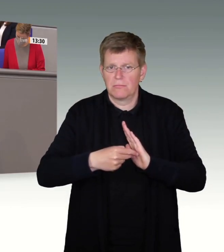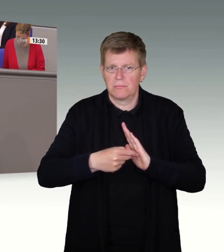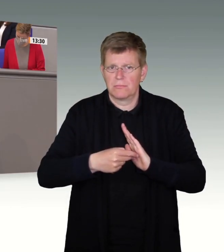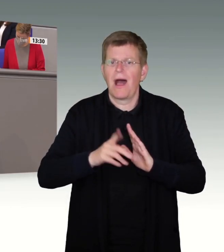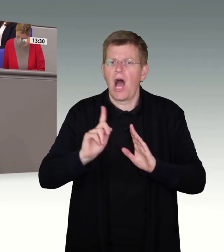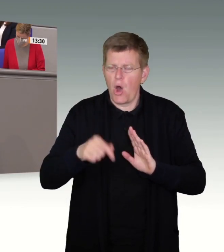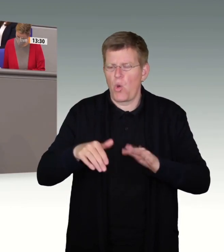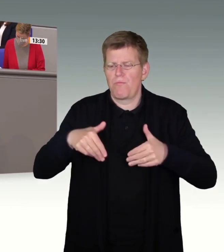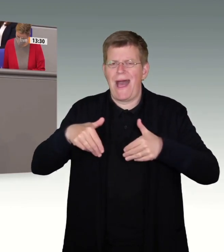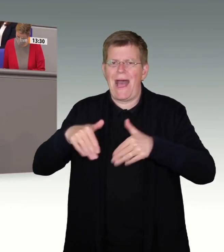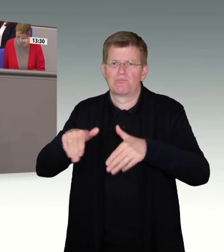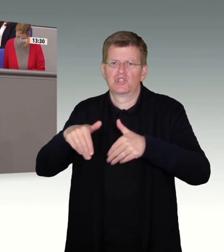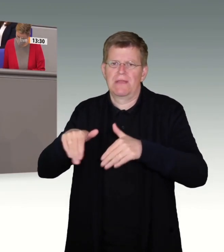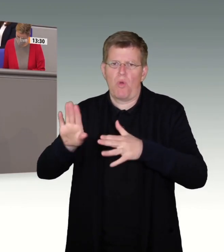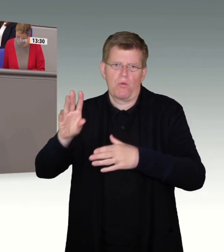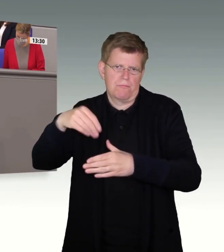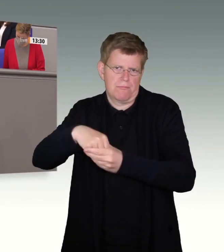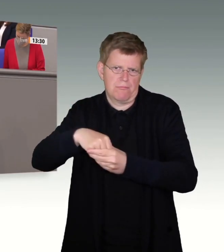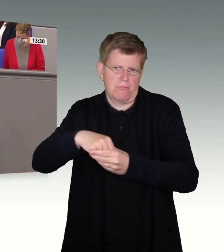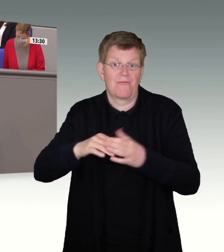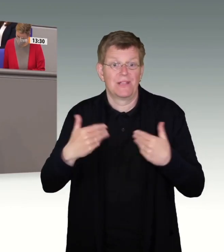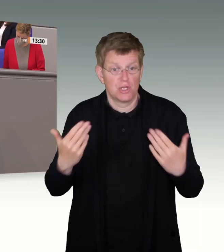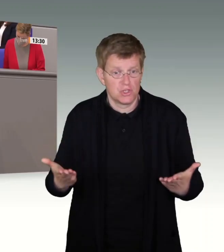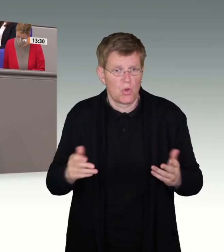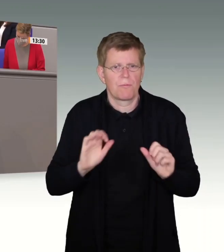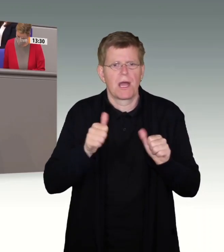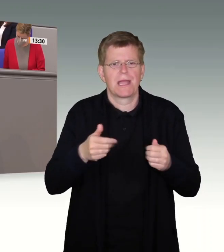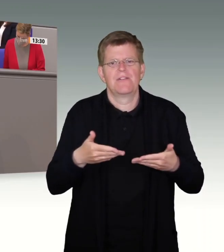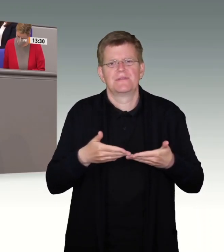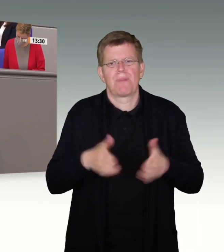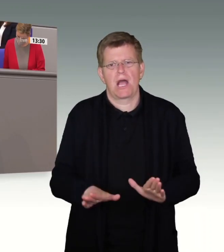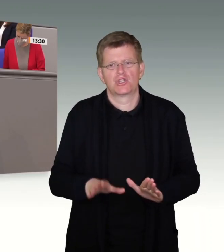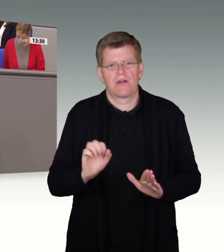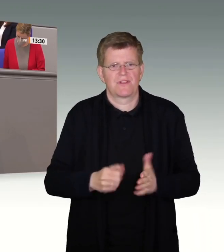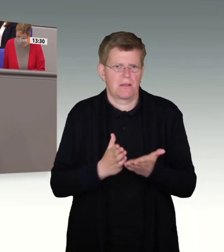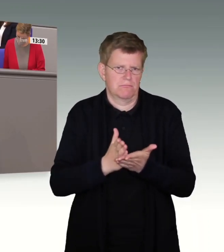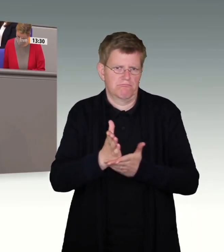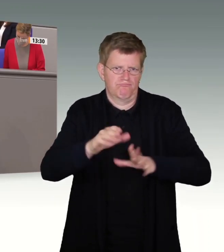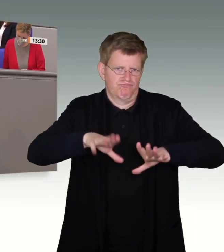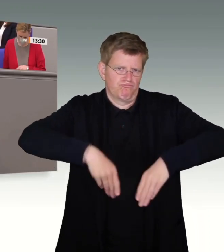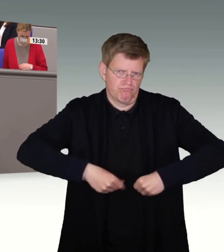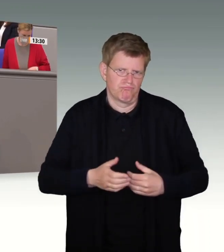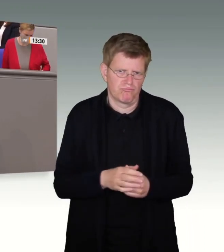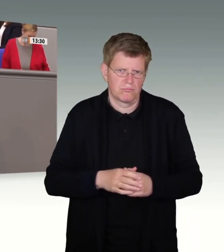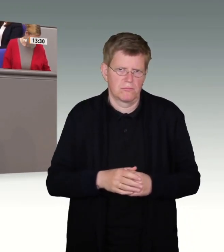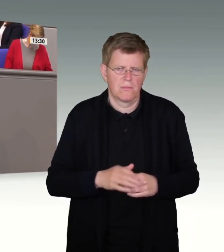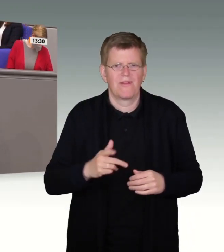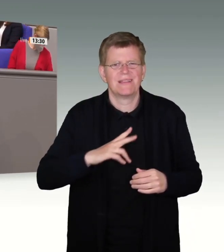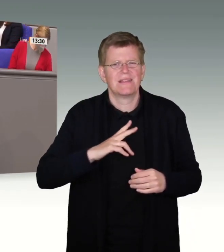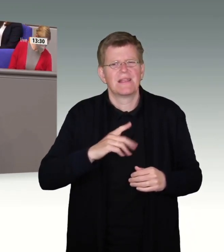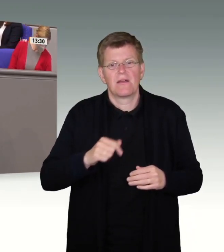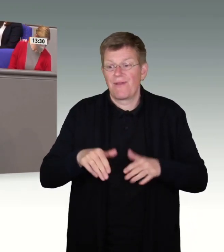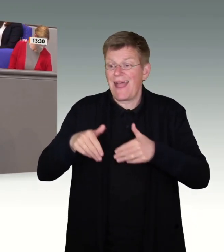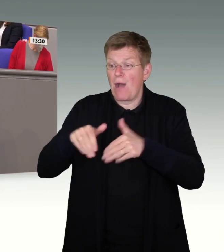unsere Hilfsbereitschaft dauerhaft aufrechterhalten. Für Sozialromantiker sind Abschiebungen immer ein Akt der